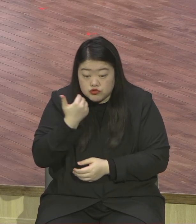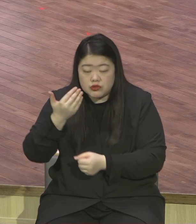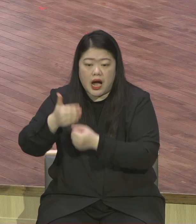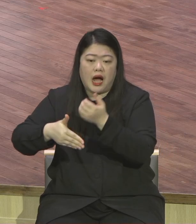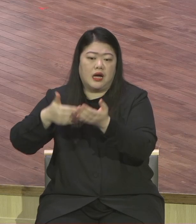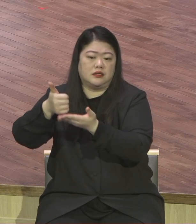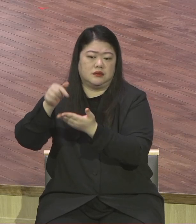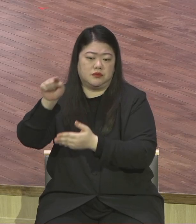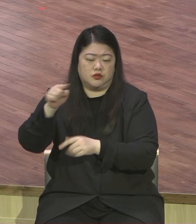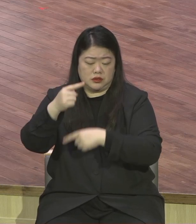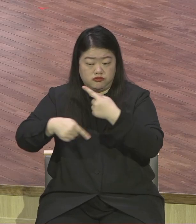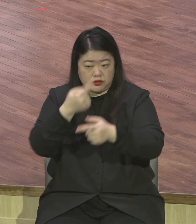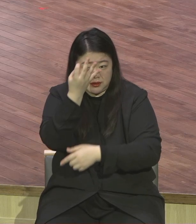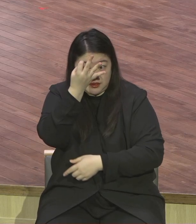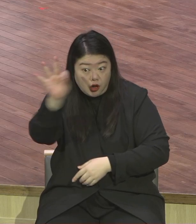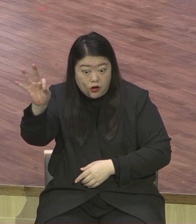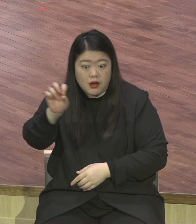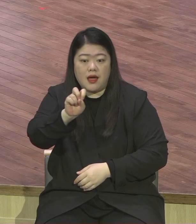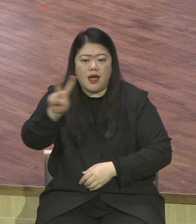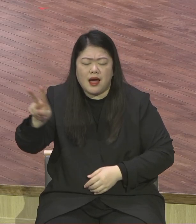참 자유 참 기쁨이 그 안에 있는데